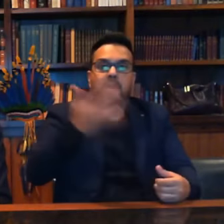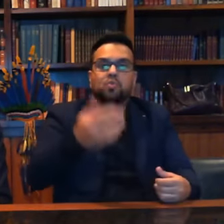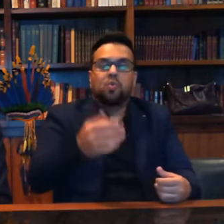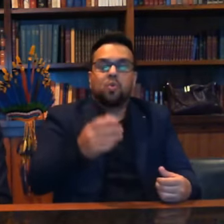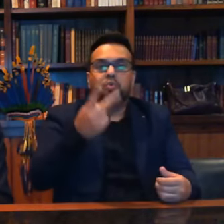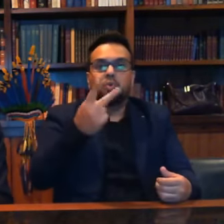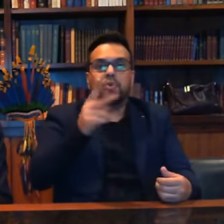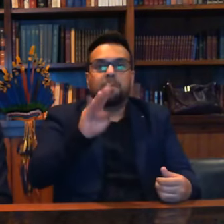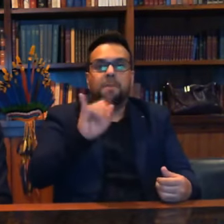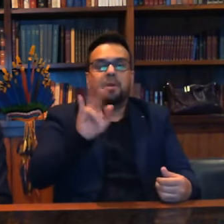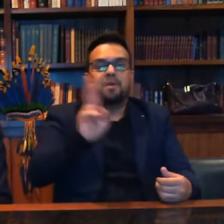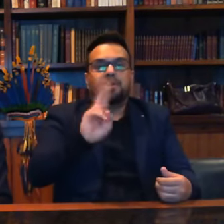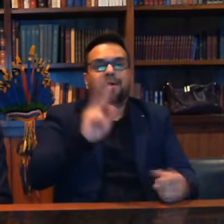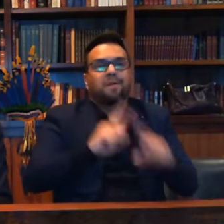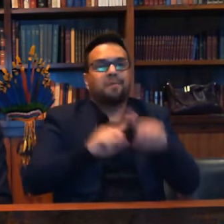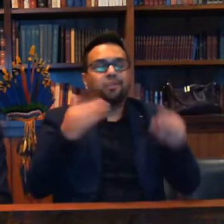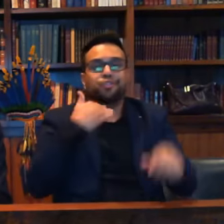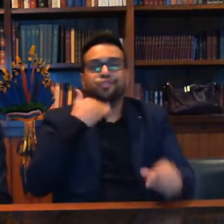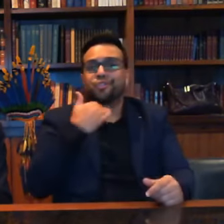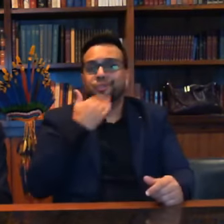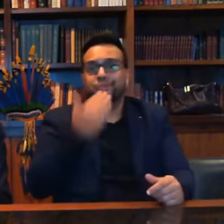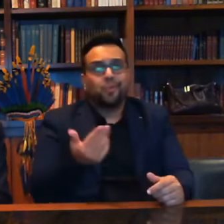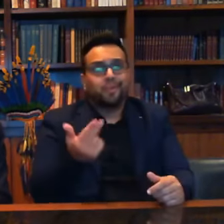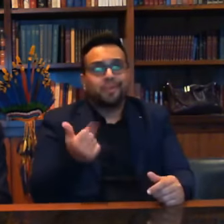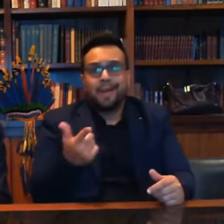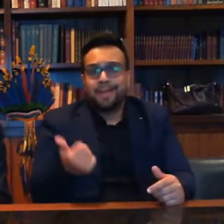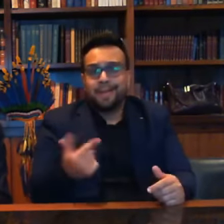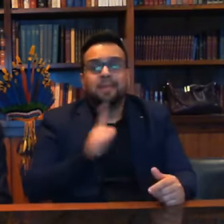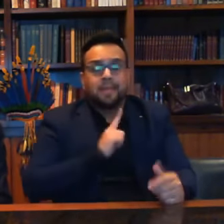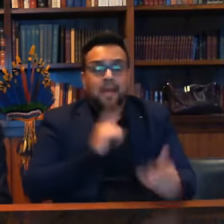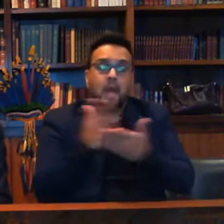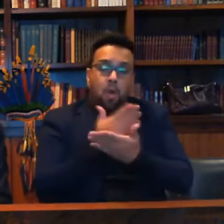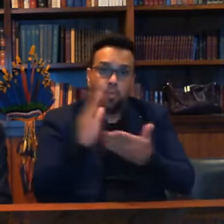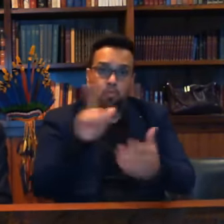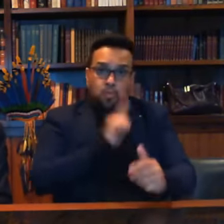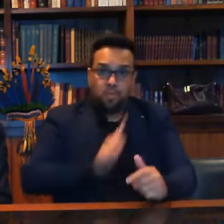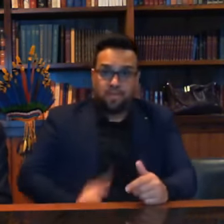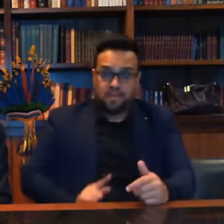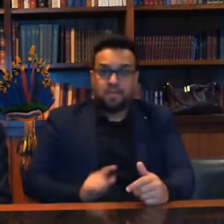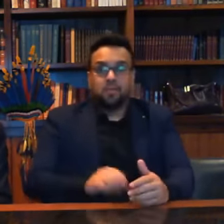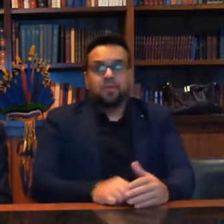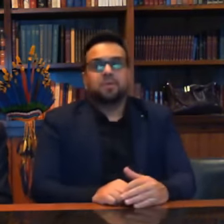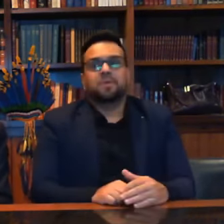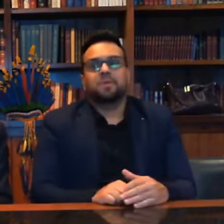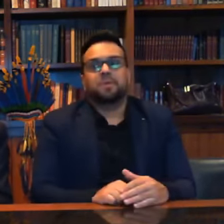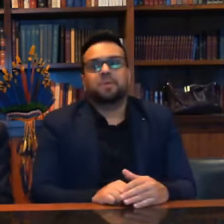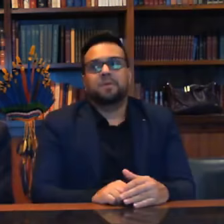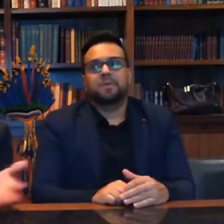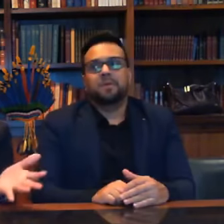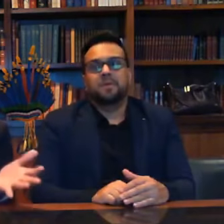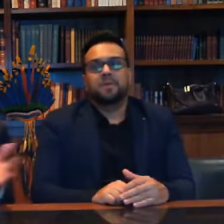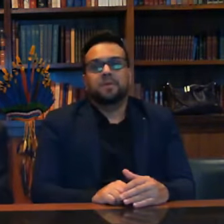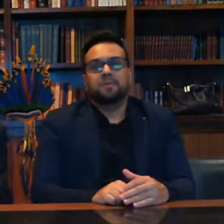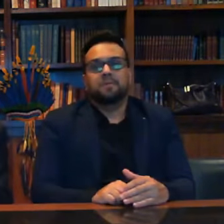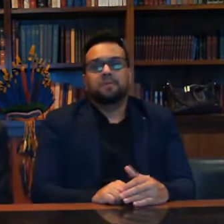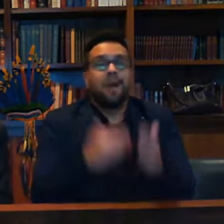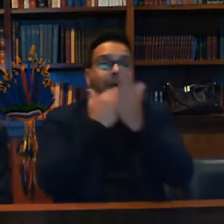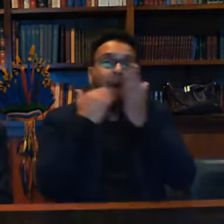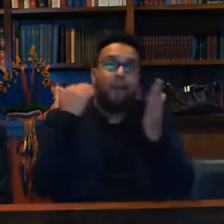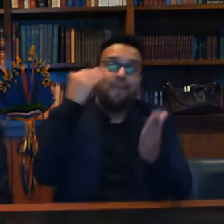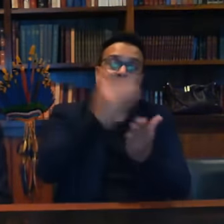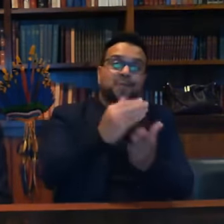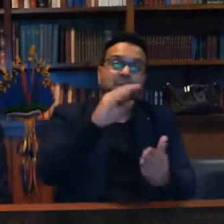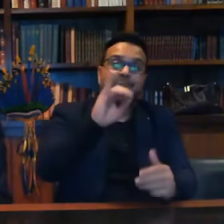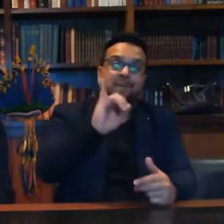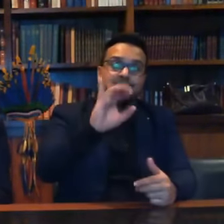e não adiantou nada. Tem governador que, infelizmente, até aumentou o ICMS nessa